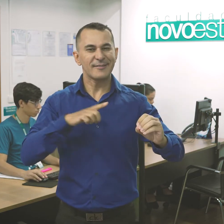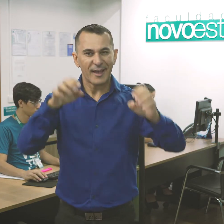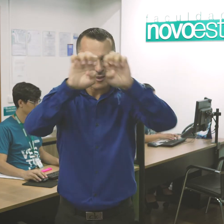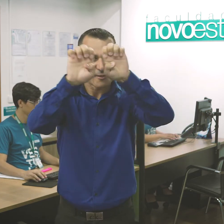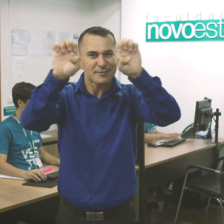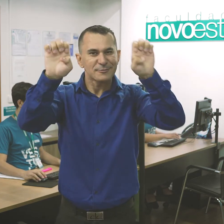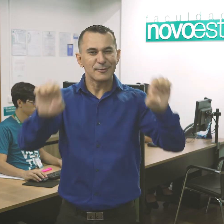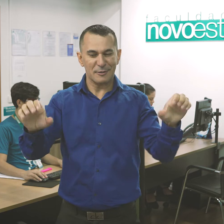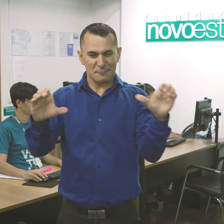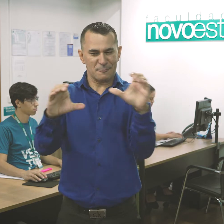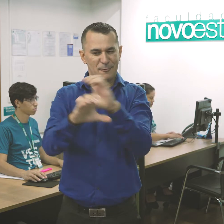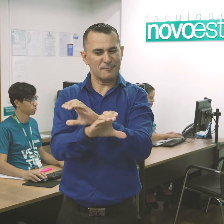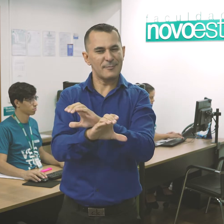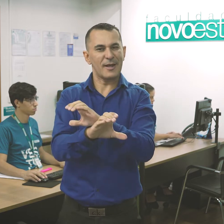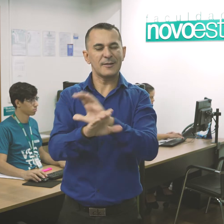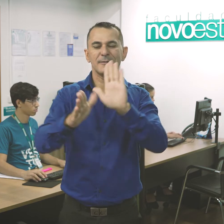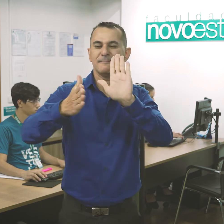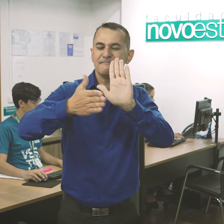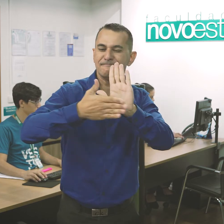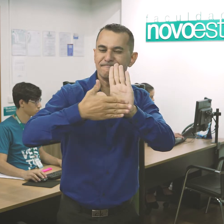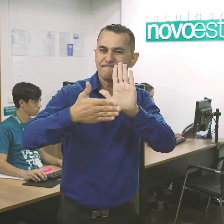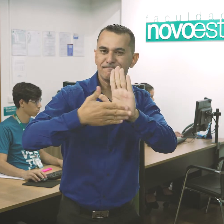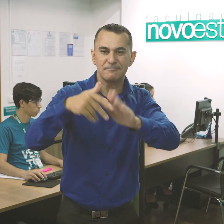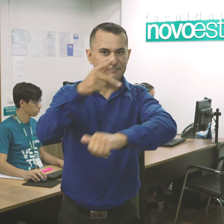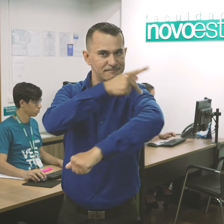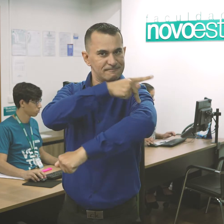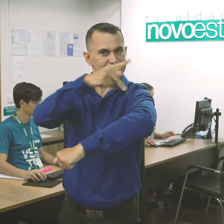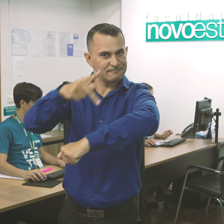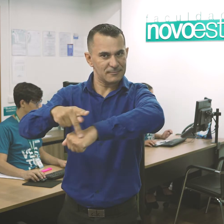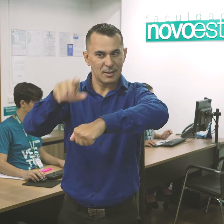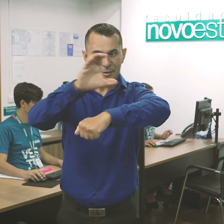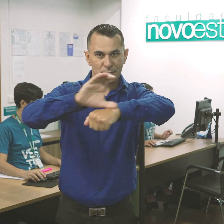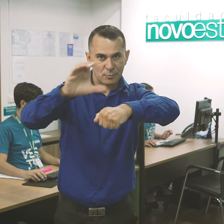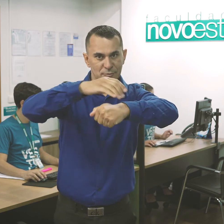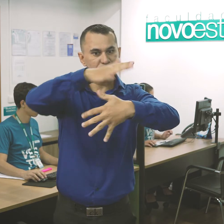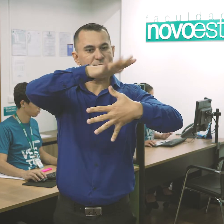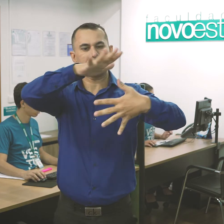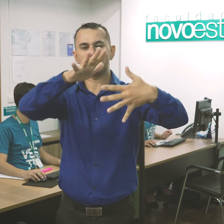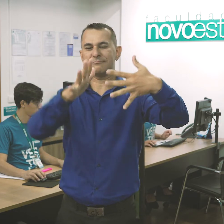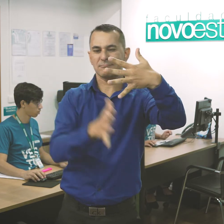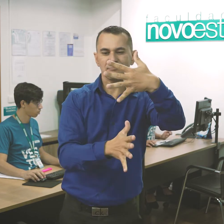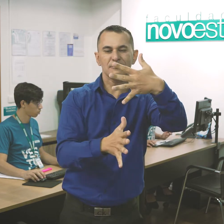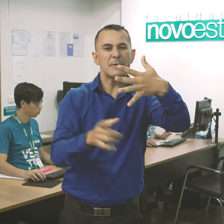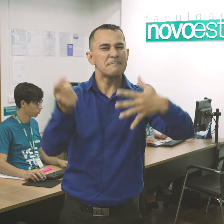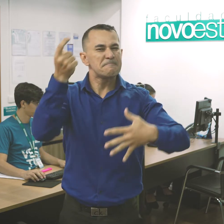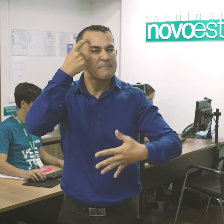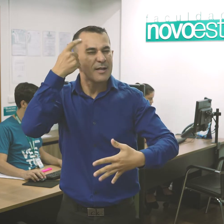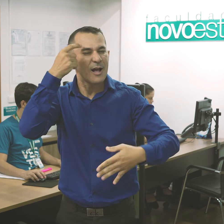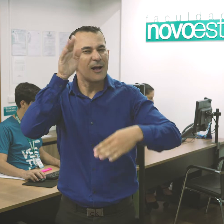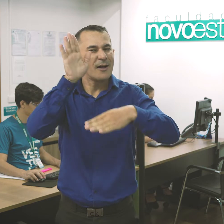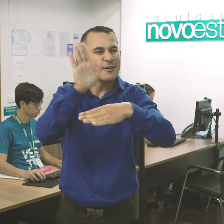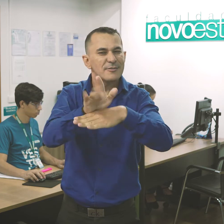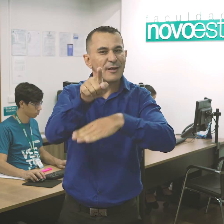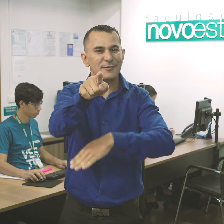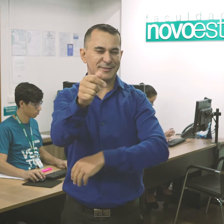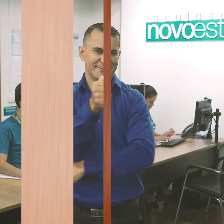completa e uma proposta pedagógica do curso de Libras, toda pensada para atender nossos estudantes.